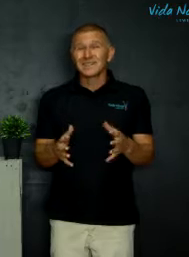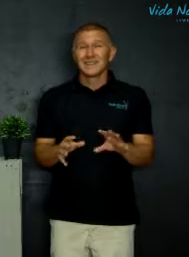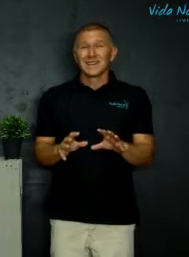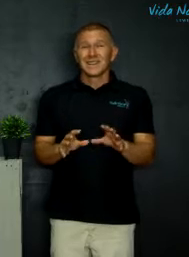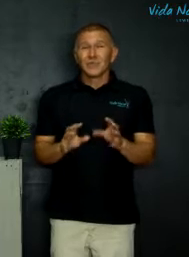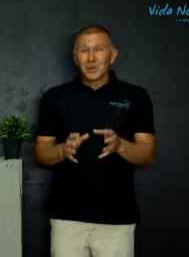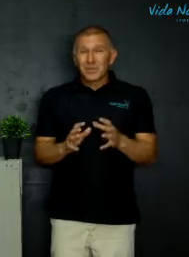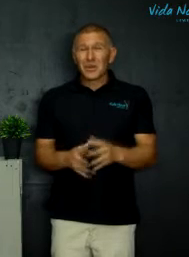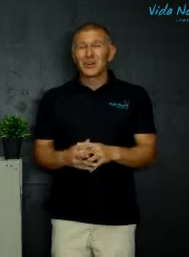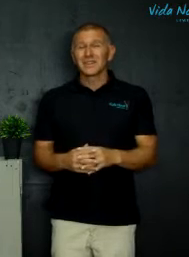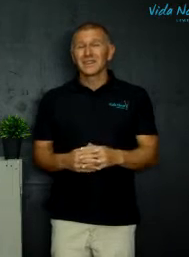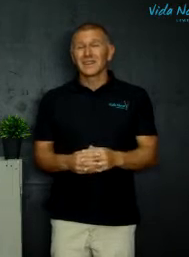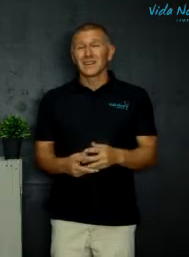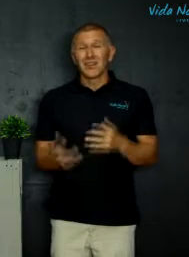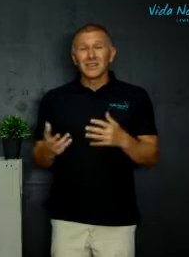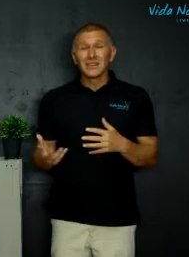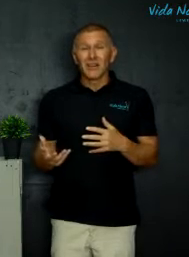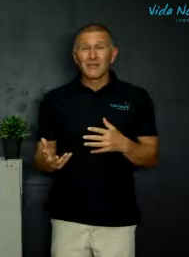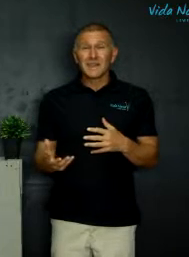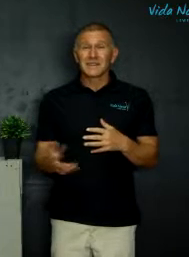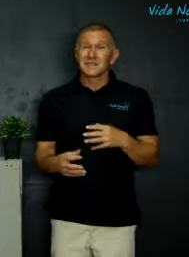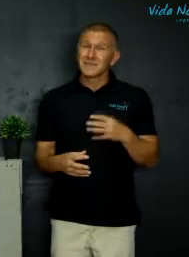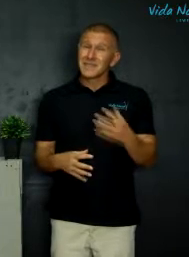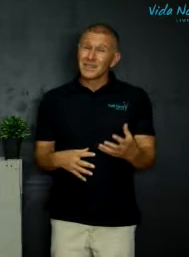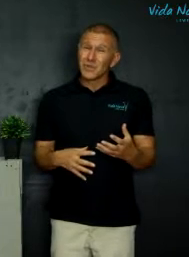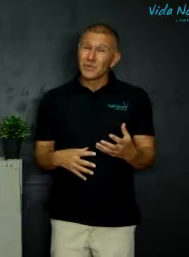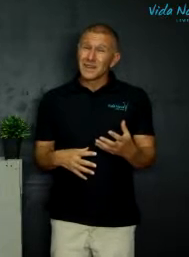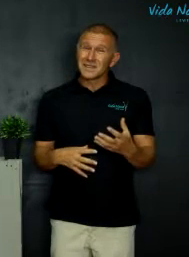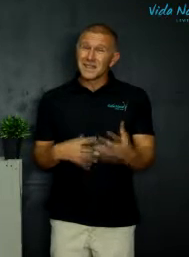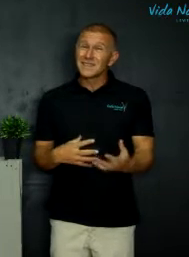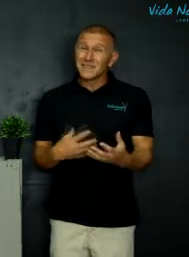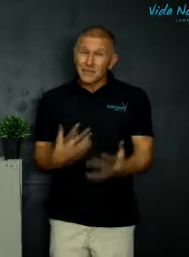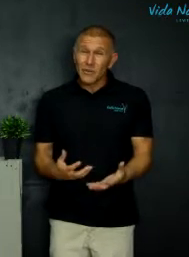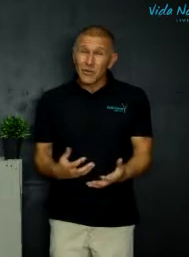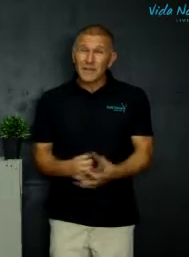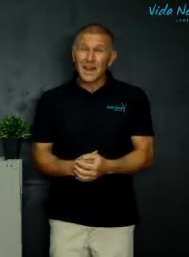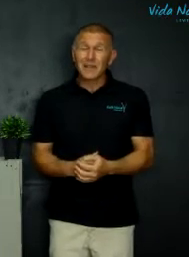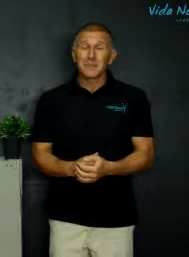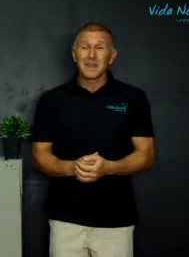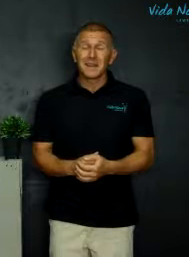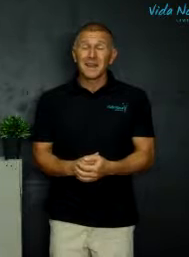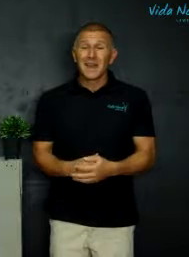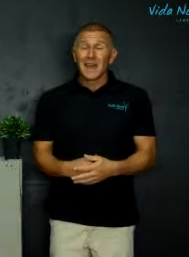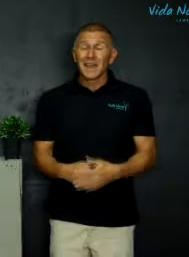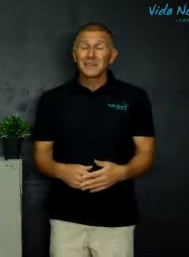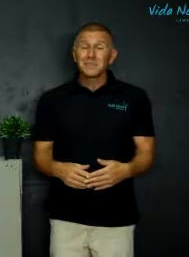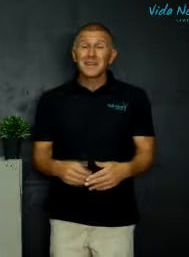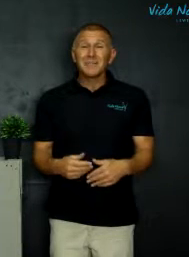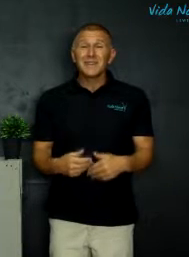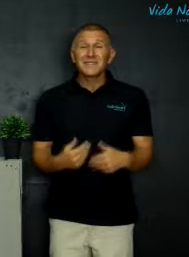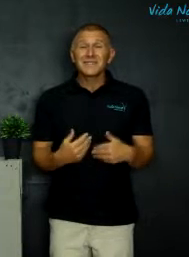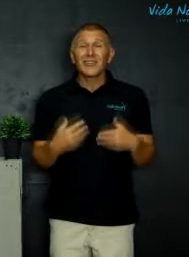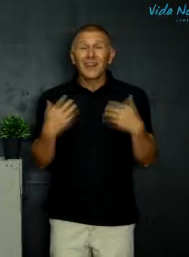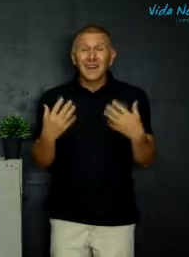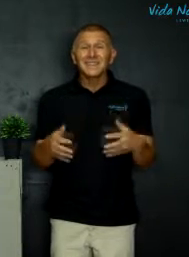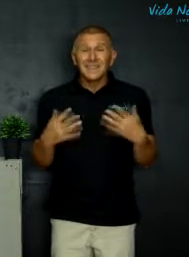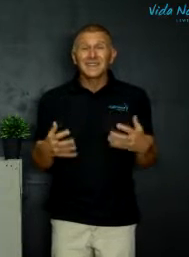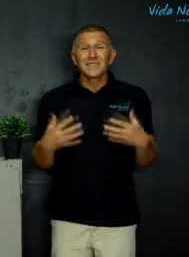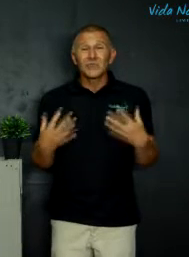oor praat hee en na die naweek is dit miskien nou een sensitieve onderwerp en ek dink partijmense sal glat nie eers hier